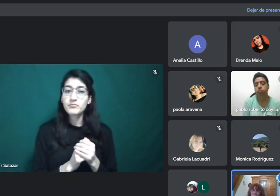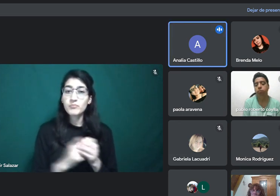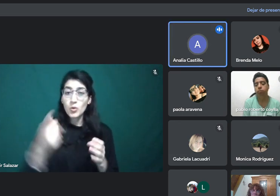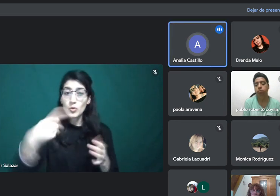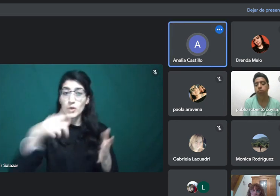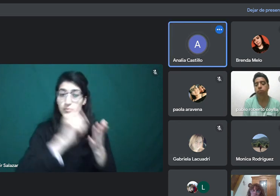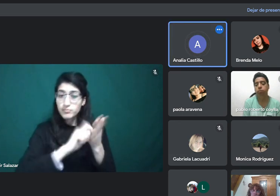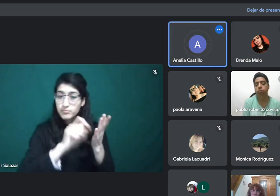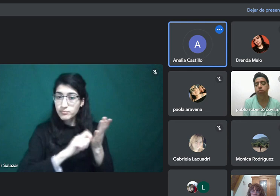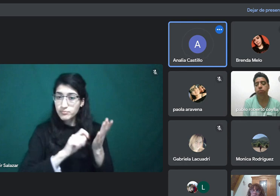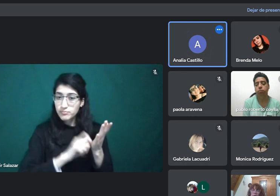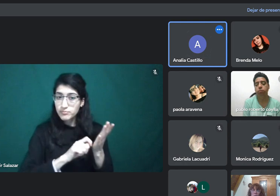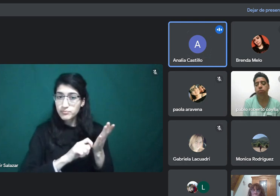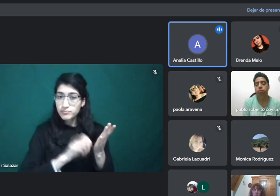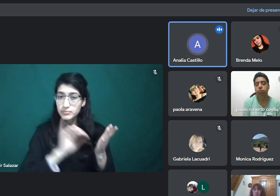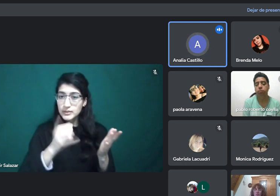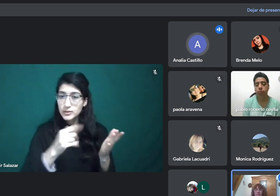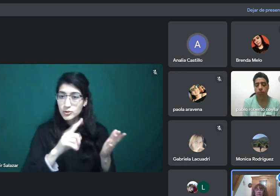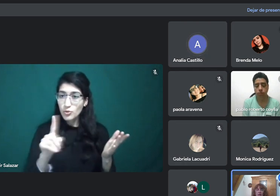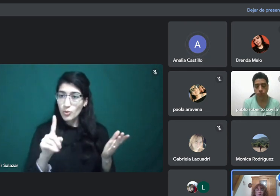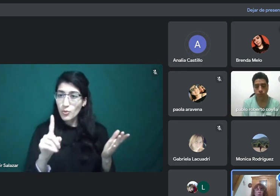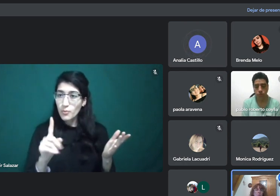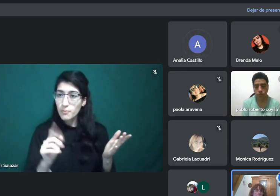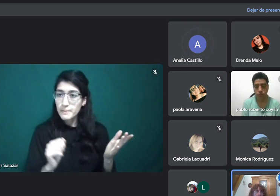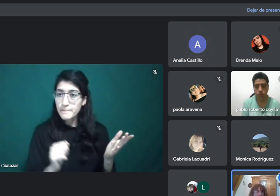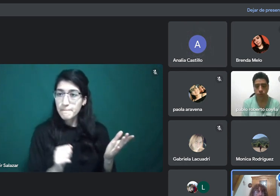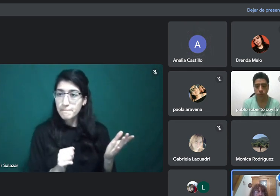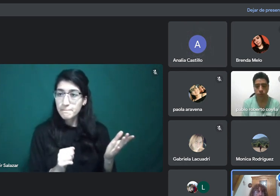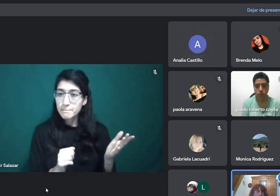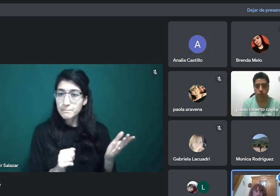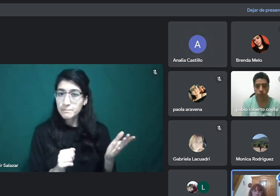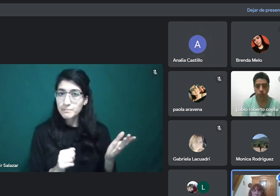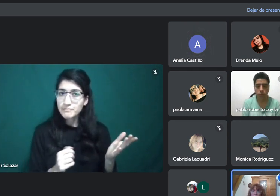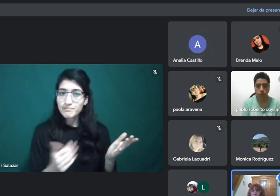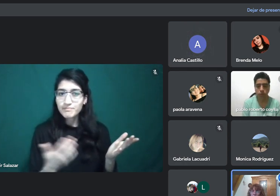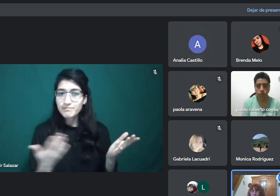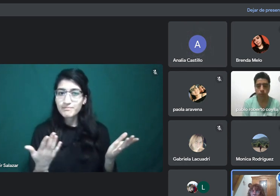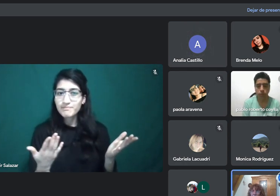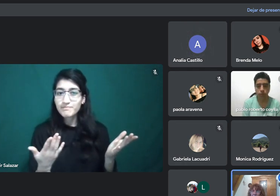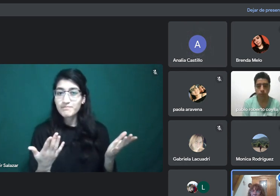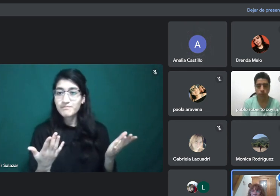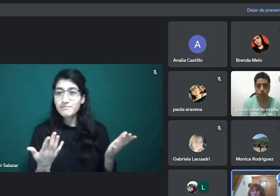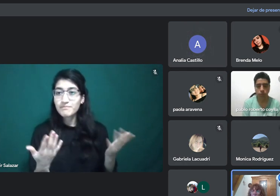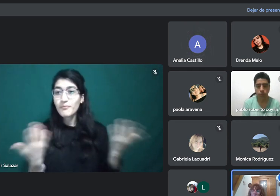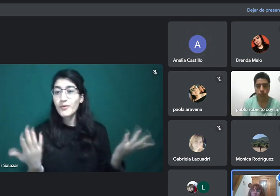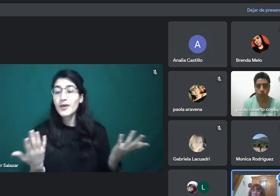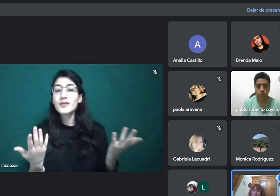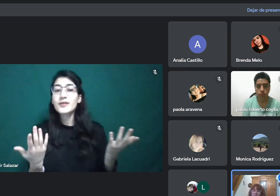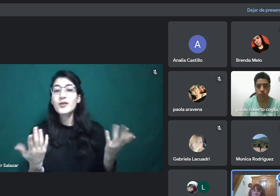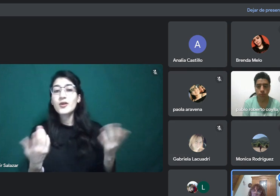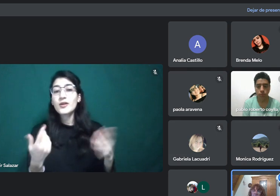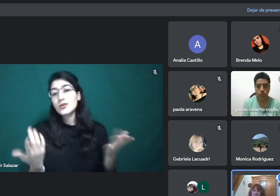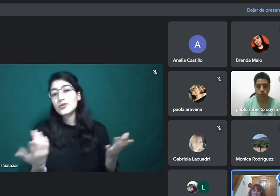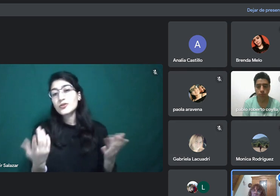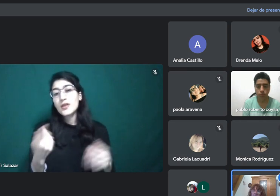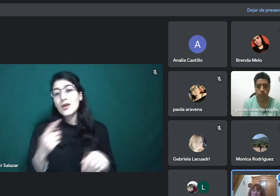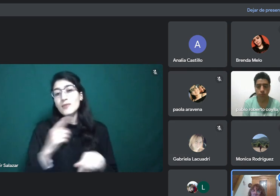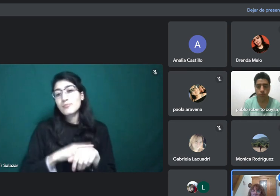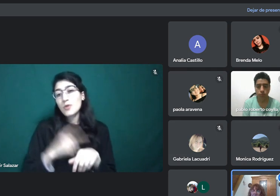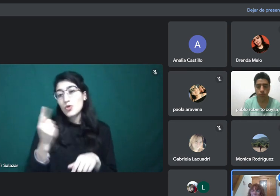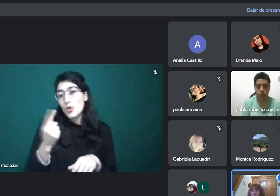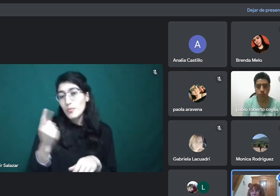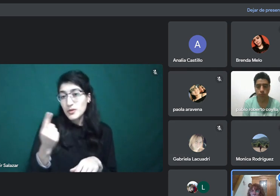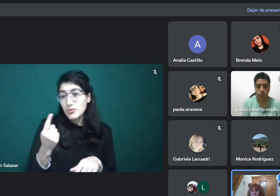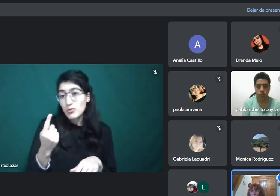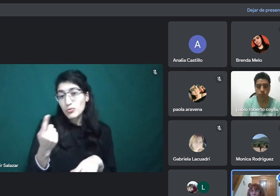No. Bueno, entonces, tomamos unos minutos, me van diciendo, acá tienen